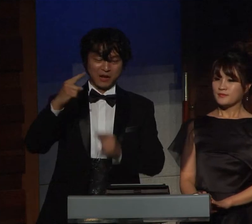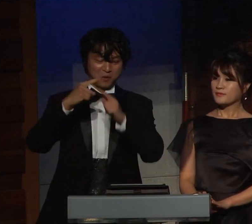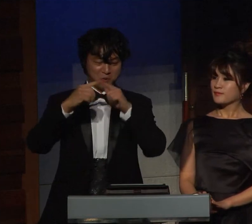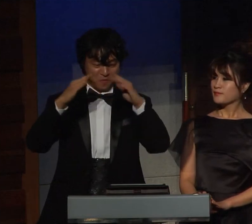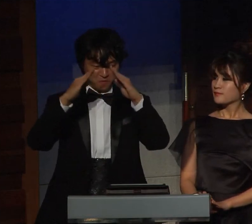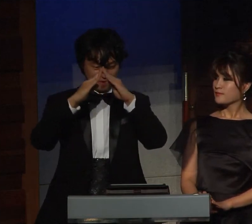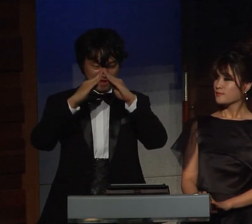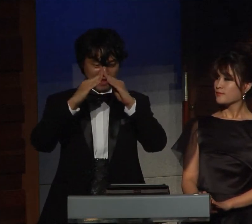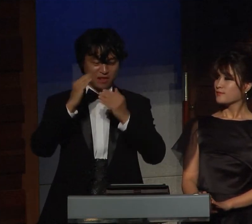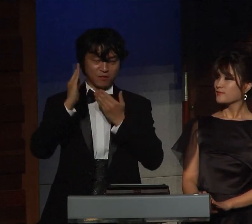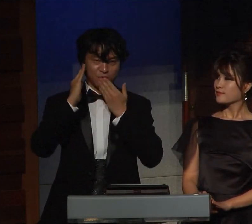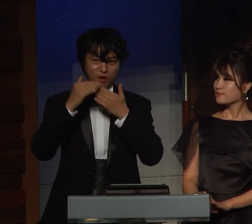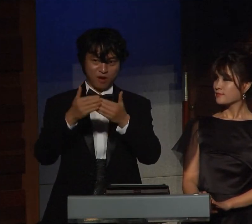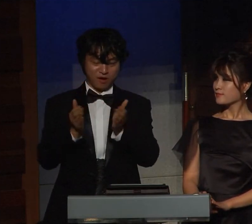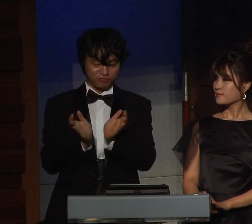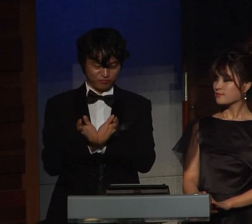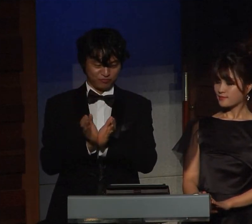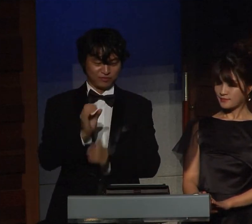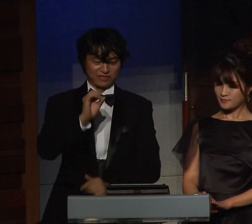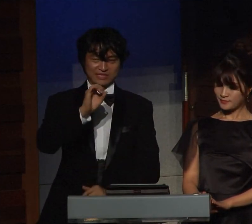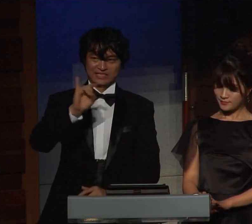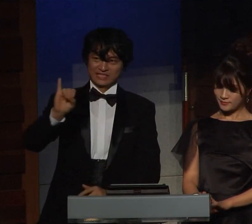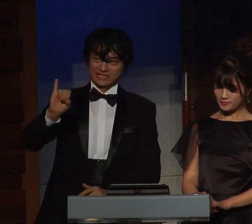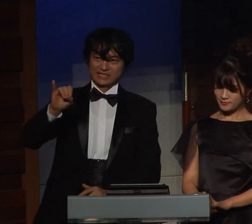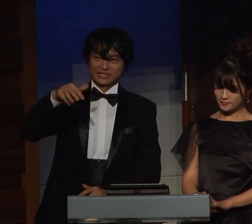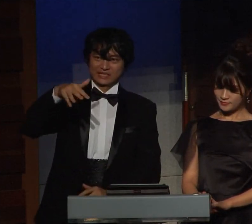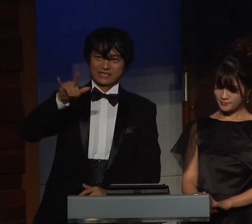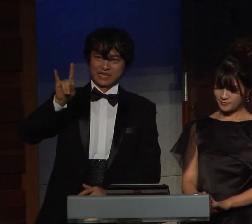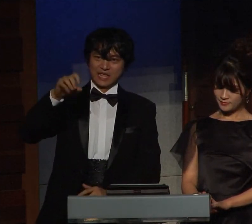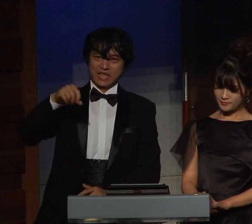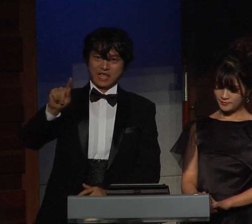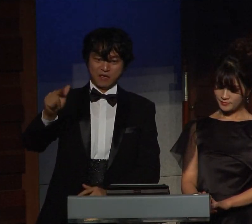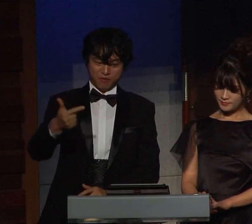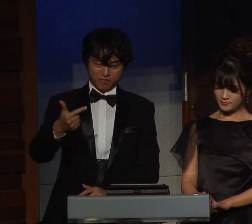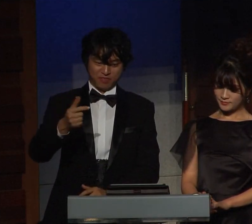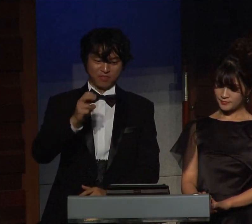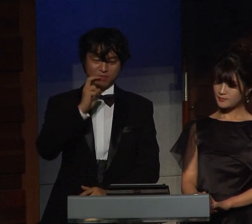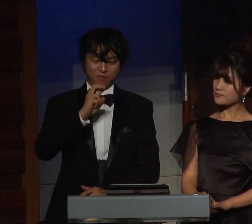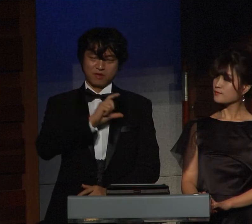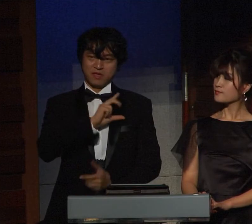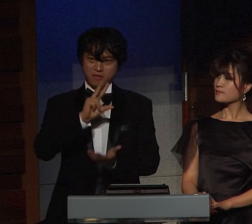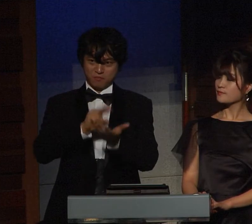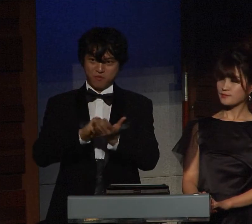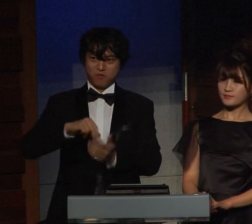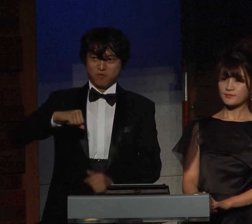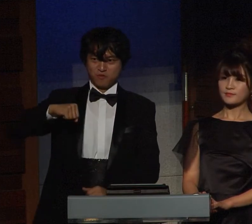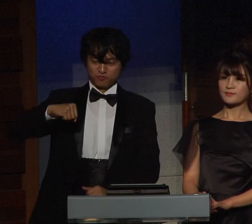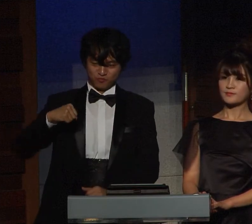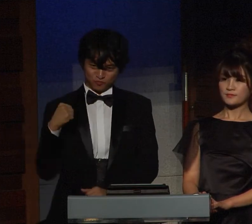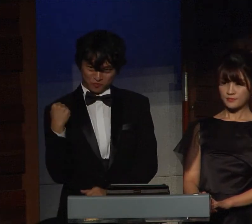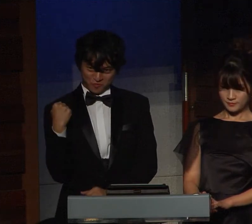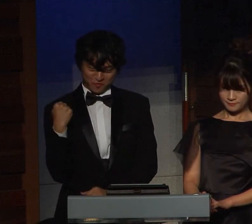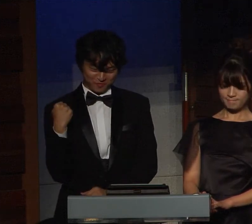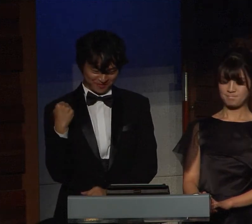호산나 교회 호산나 교회의 이채원